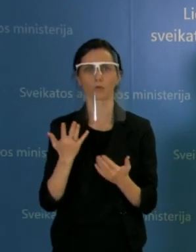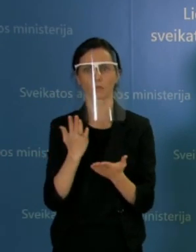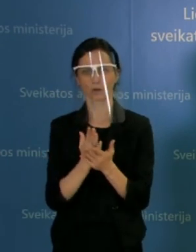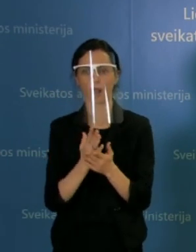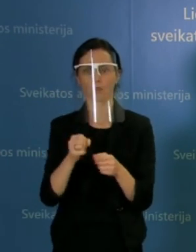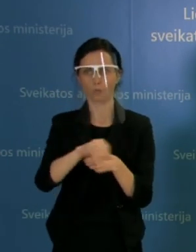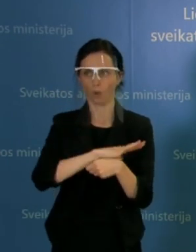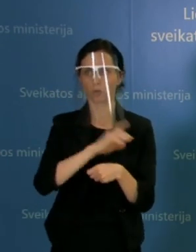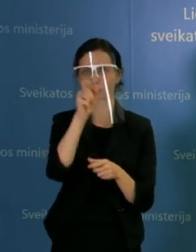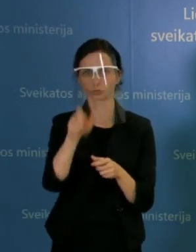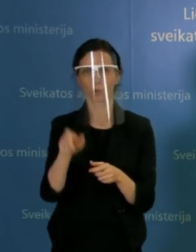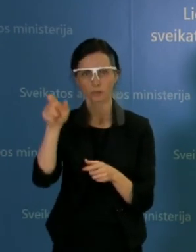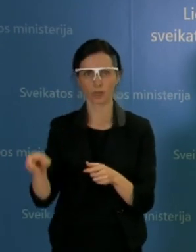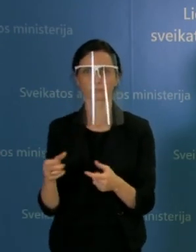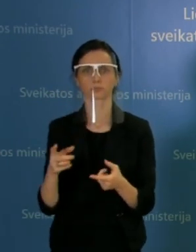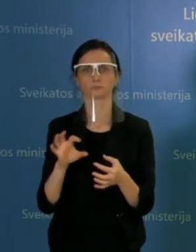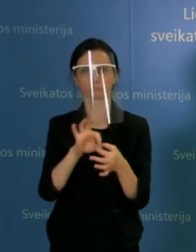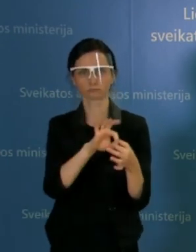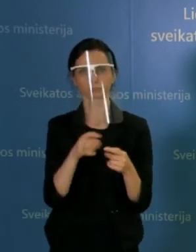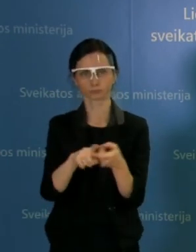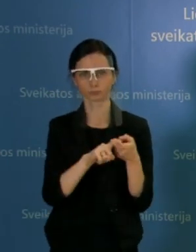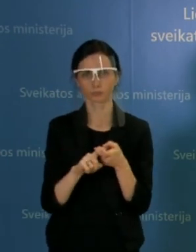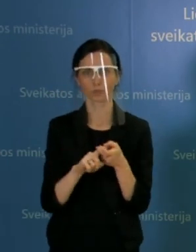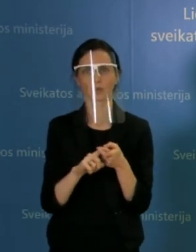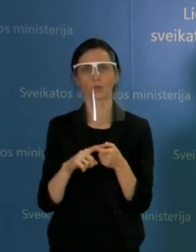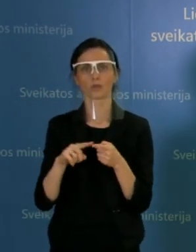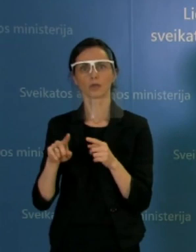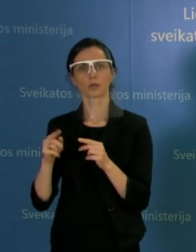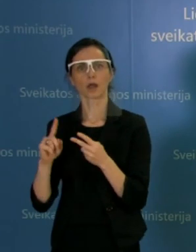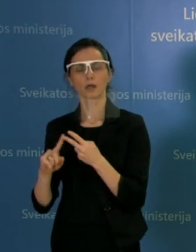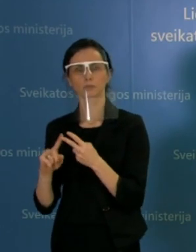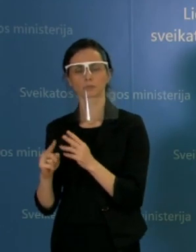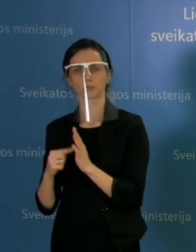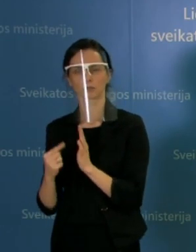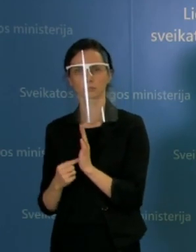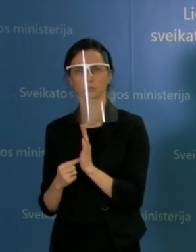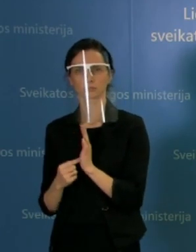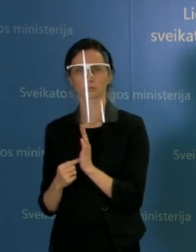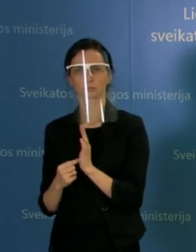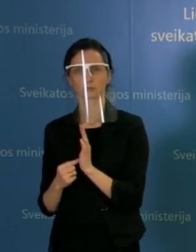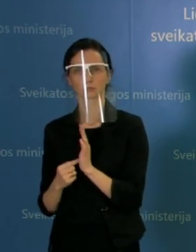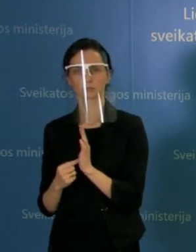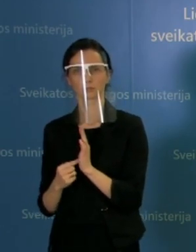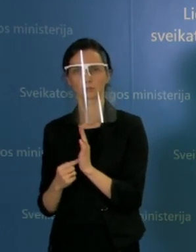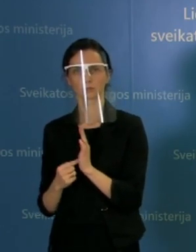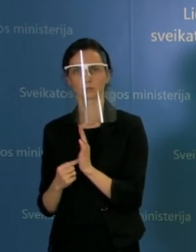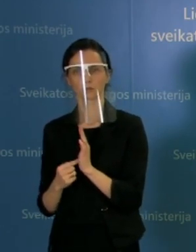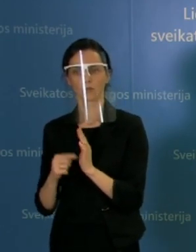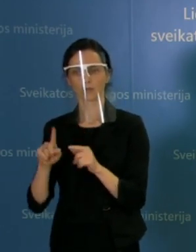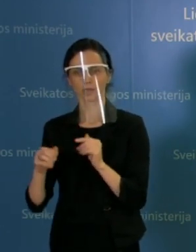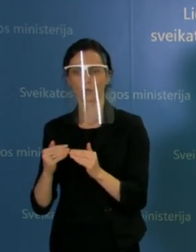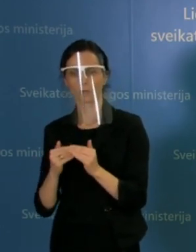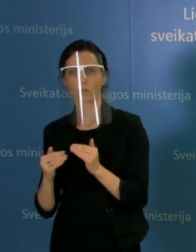pacientais. Ir klausimas dar taip pat apie tai. Ar būtų galimas toks variantas, kad vyresnių kursų